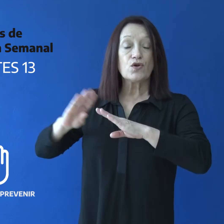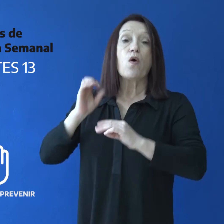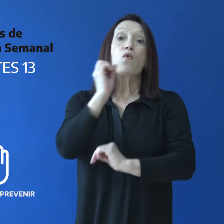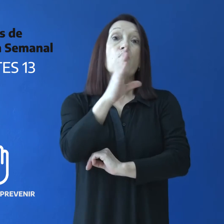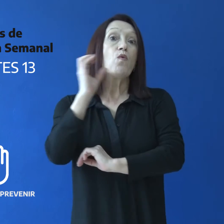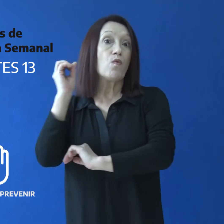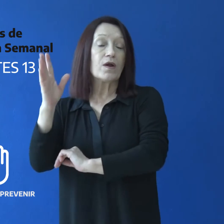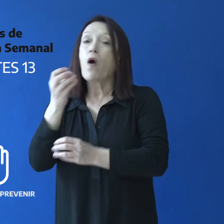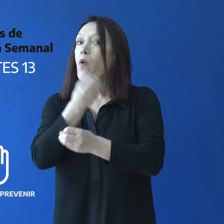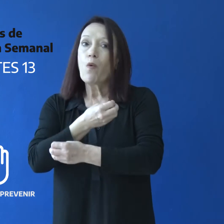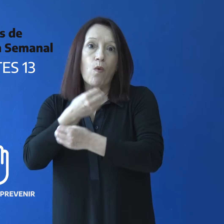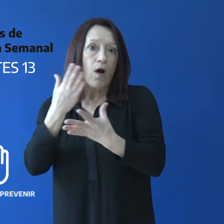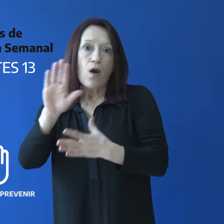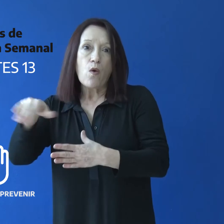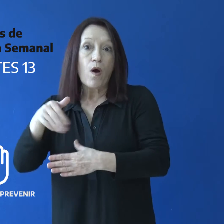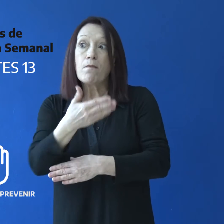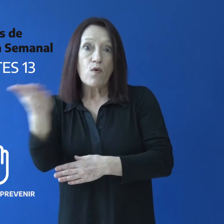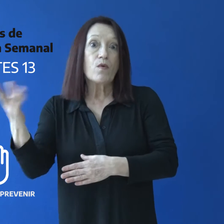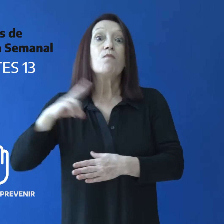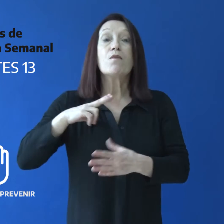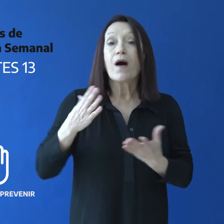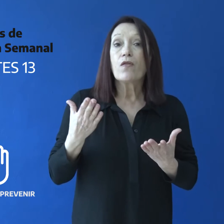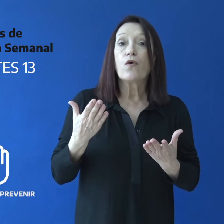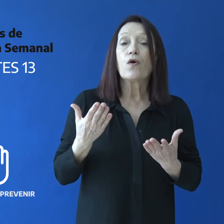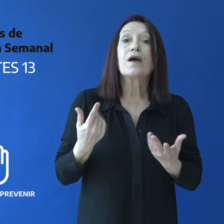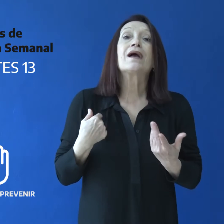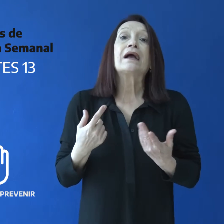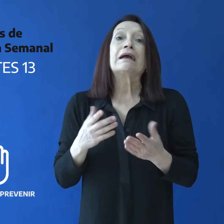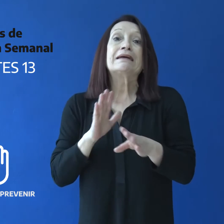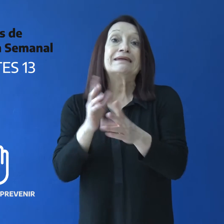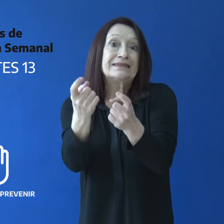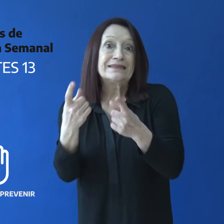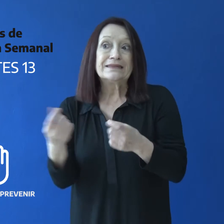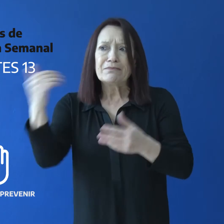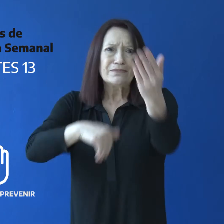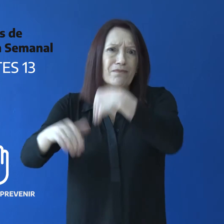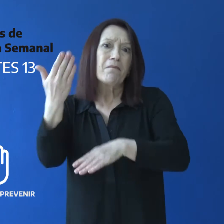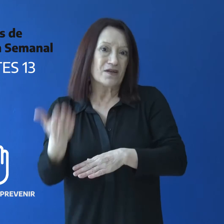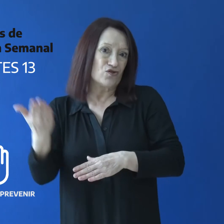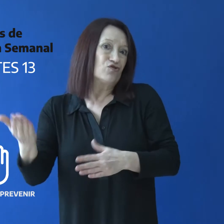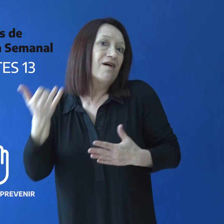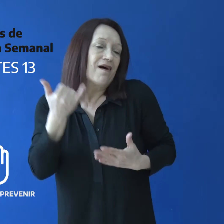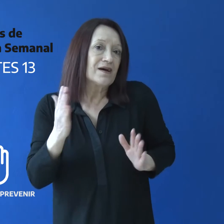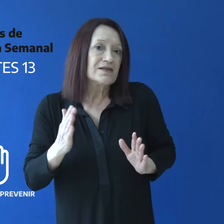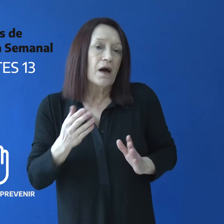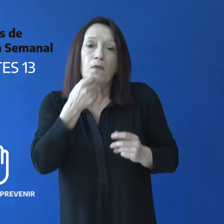clubes y cualquier espacio público o privado que implique la concurrencia de personas salidas de